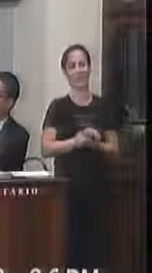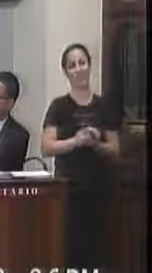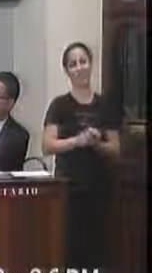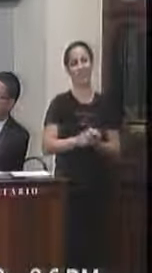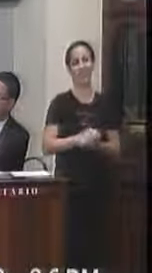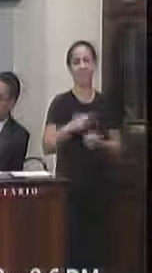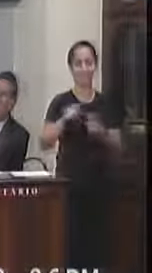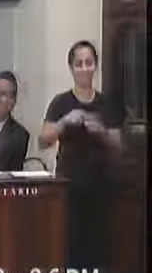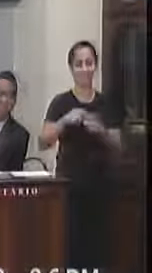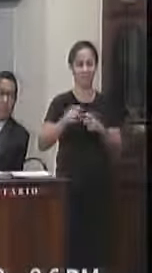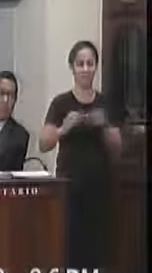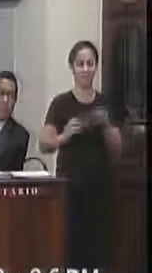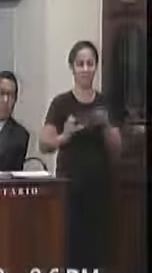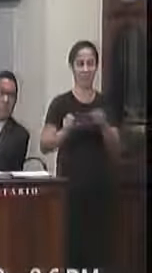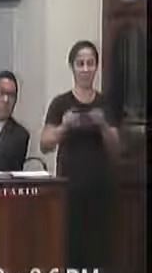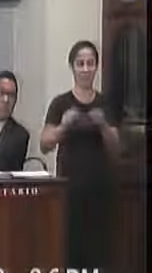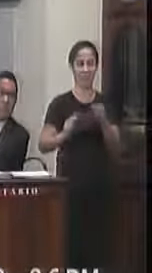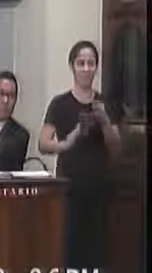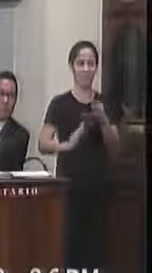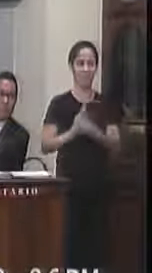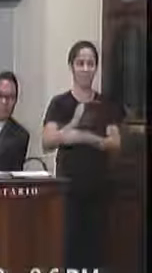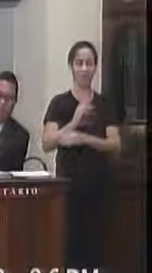doutor Saulo Breves Baile